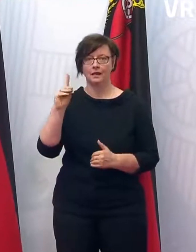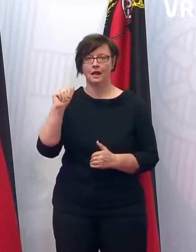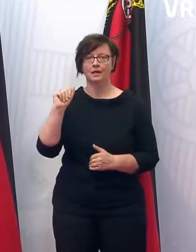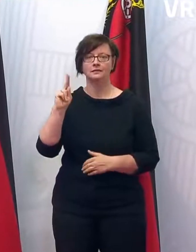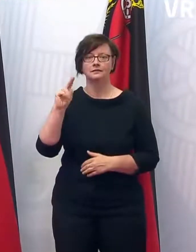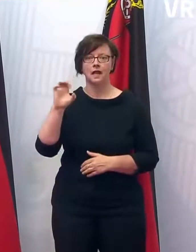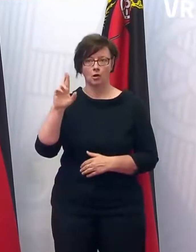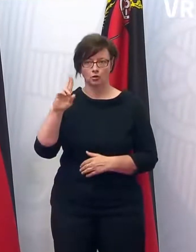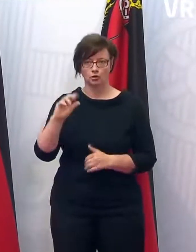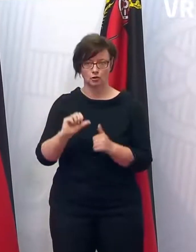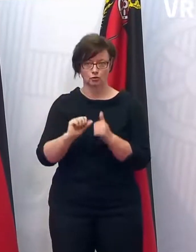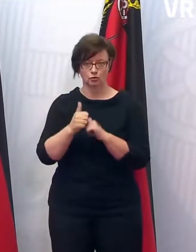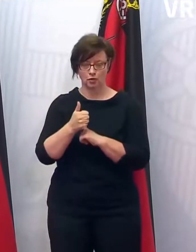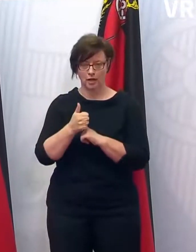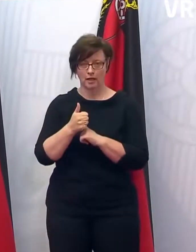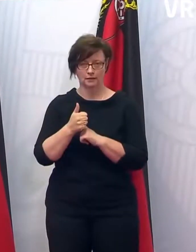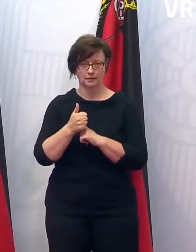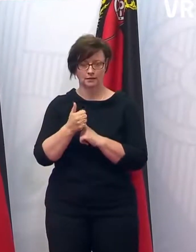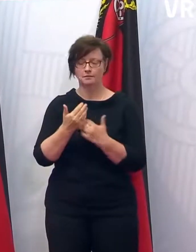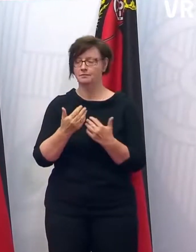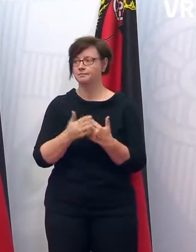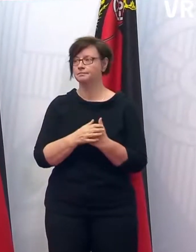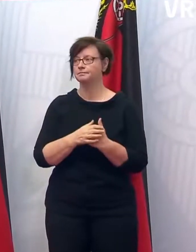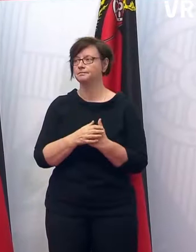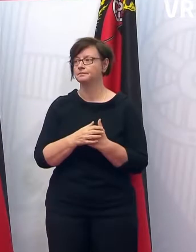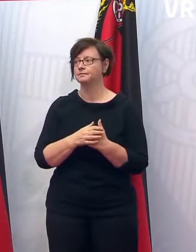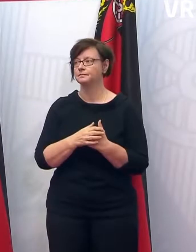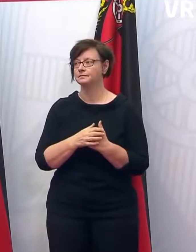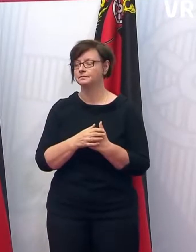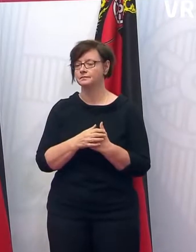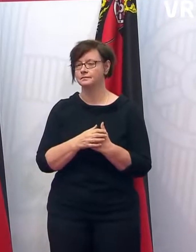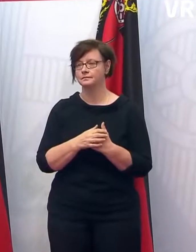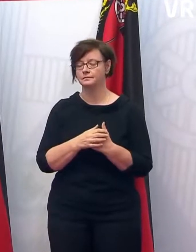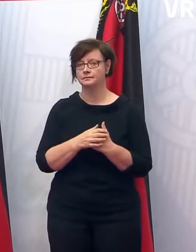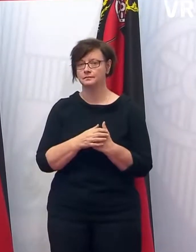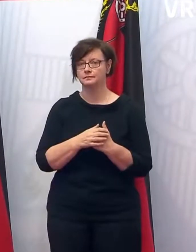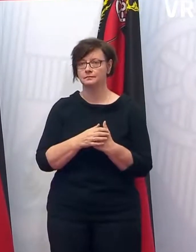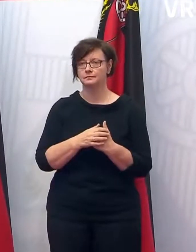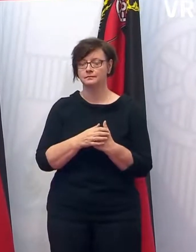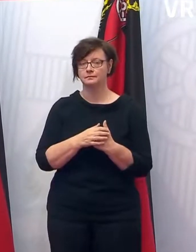in der Hoffnung, Markus Wolf noch danach seine Frage stellt.